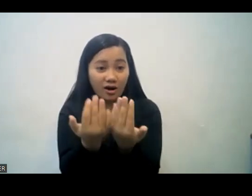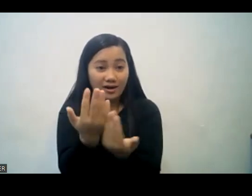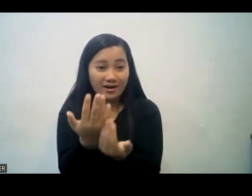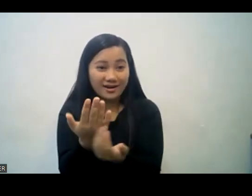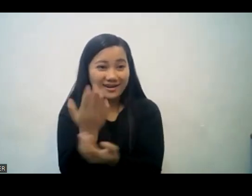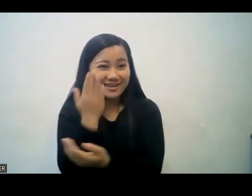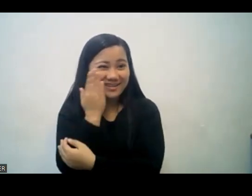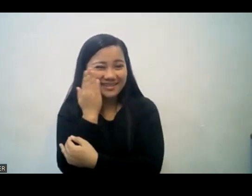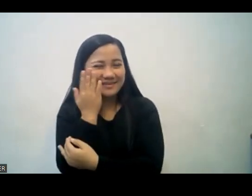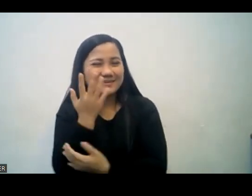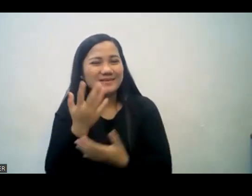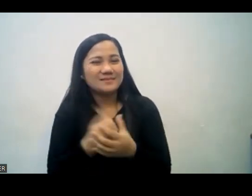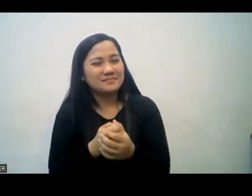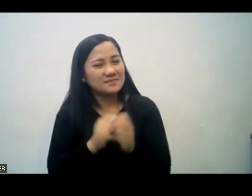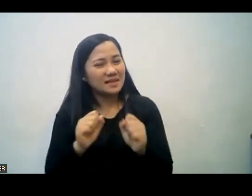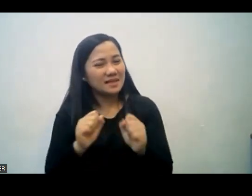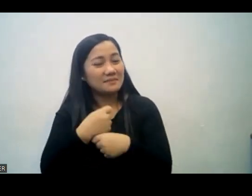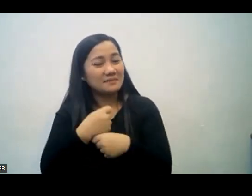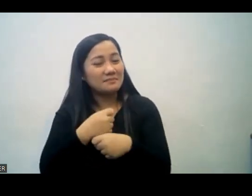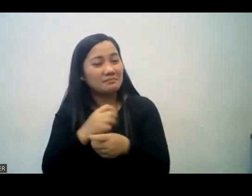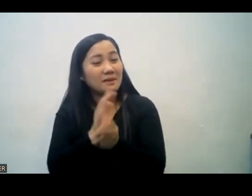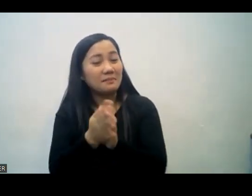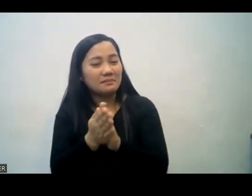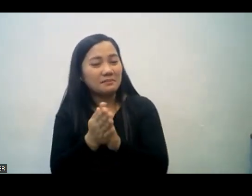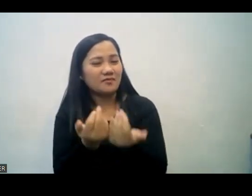Kaya alam niyo po ba yung laser cutting machine?